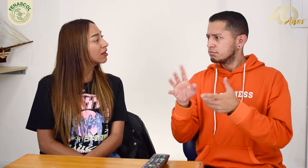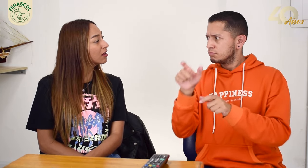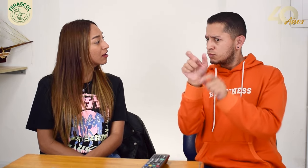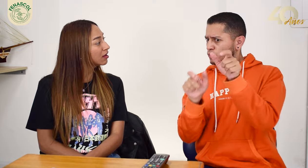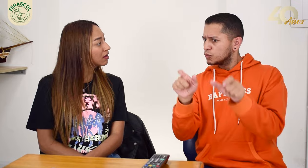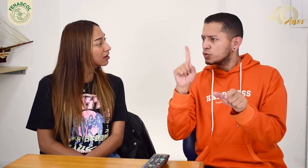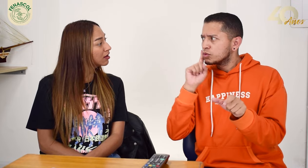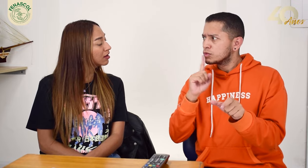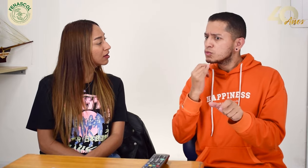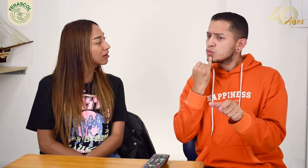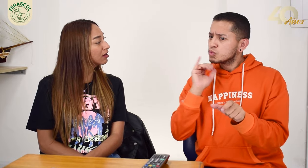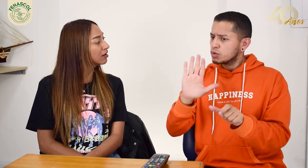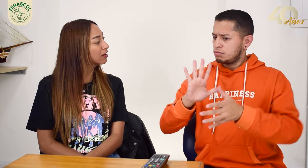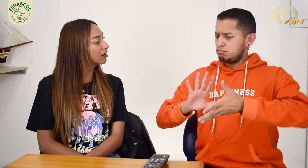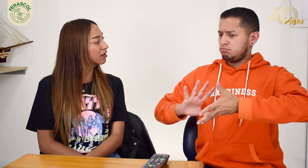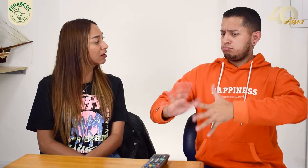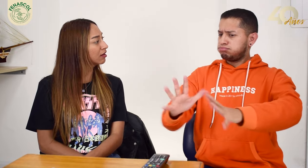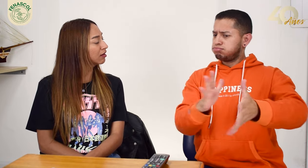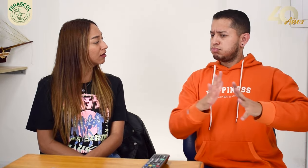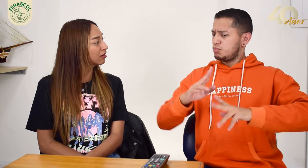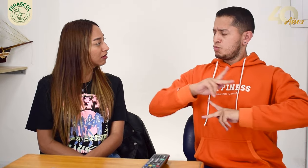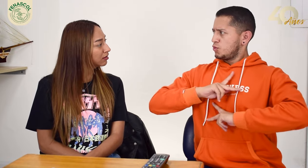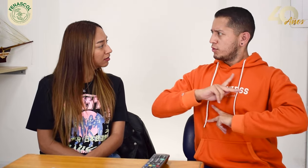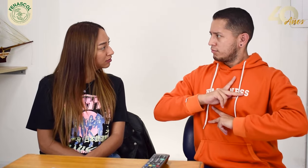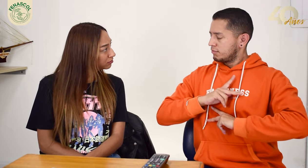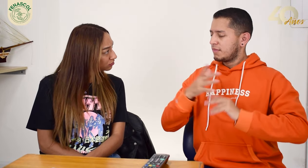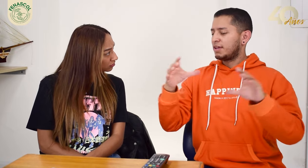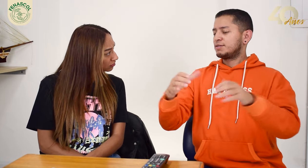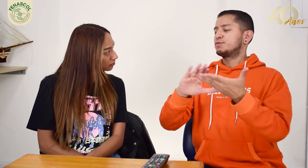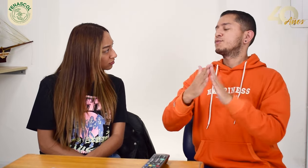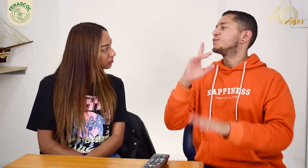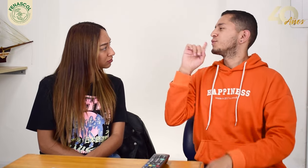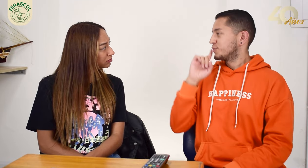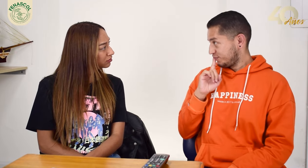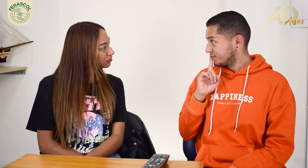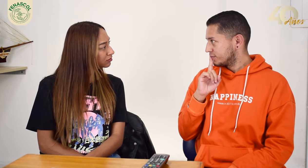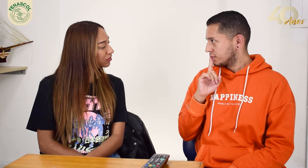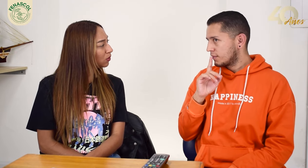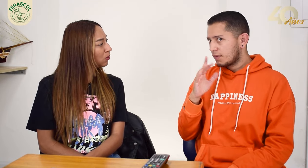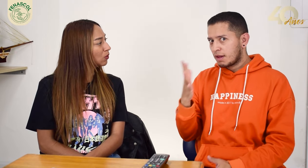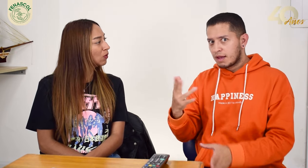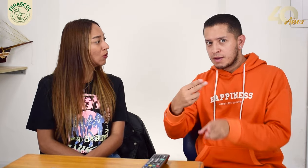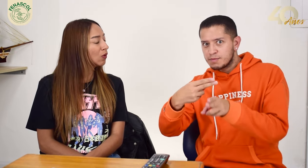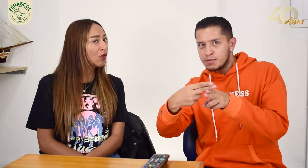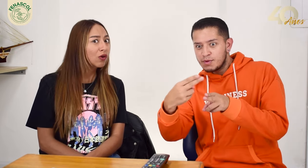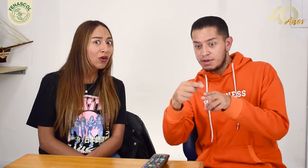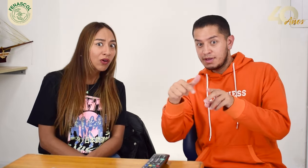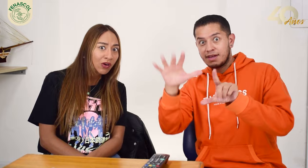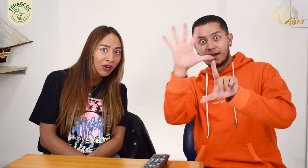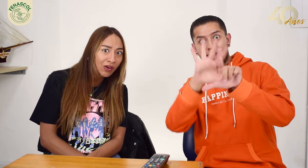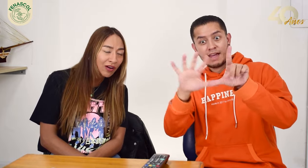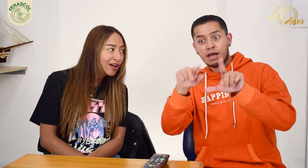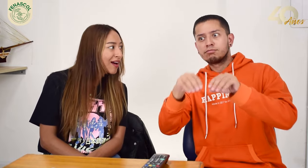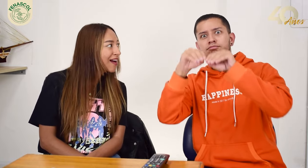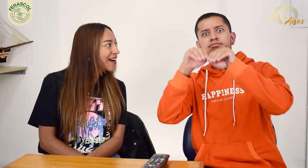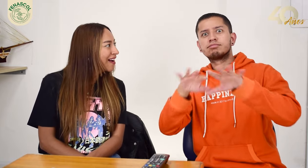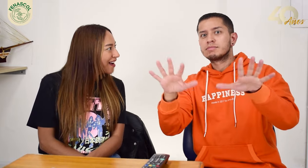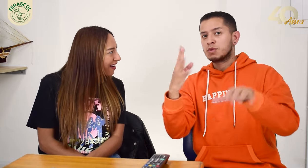dio a las personas sordas el reconocimiento de la lengua de señas como su primera lengua Pronto publicaremos otro video de los